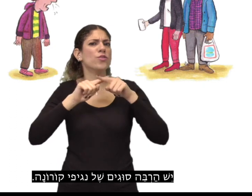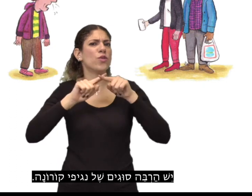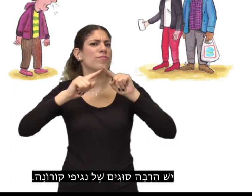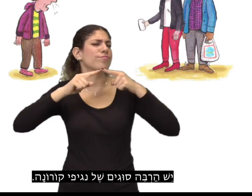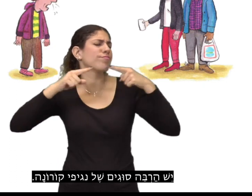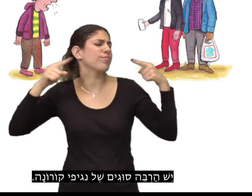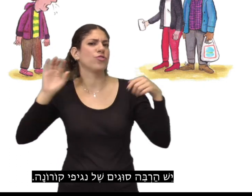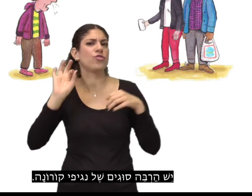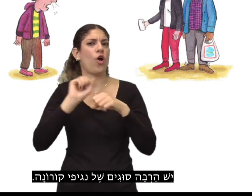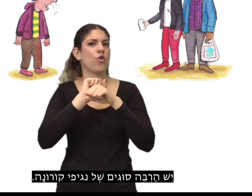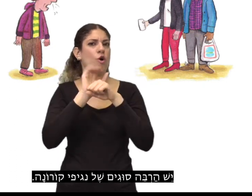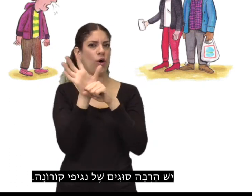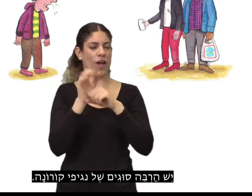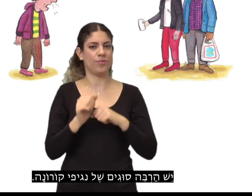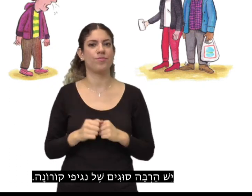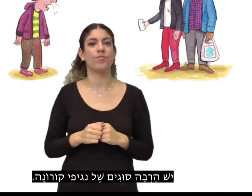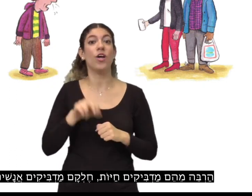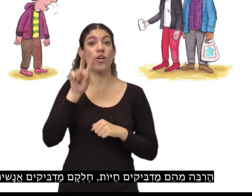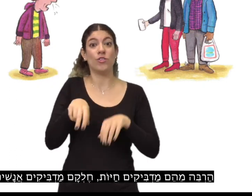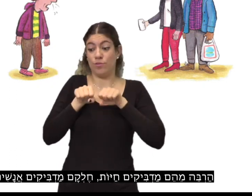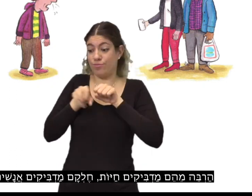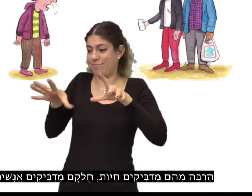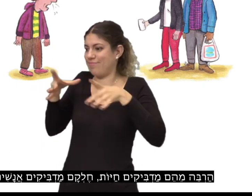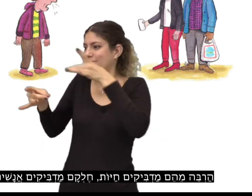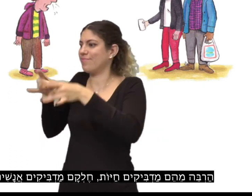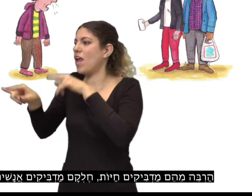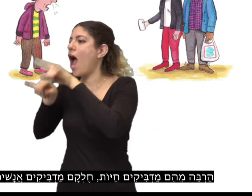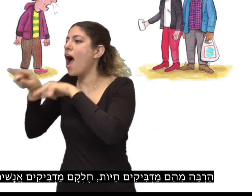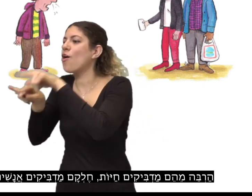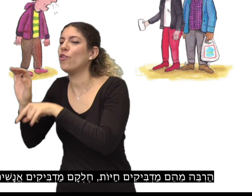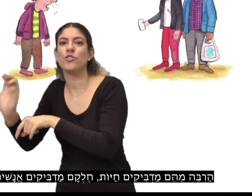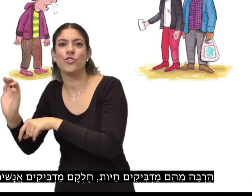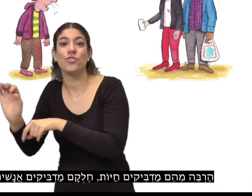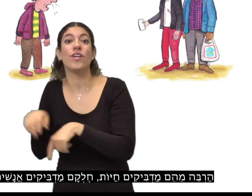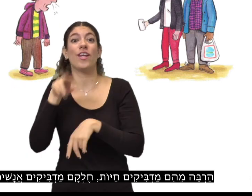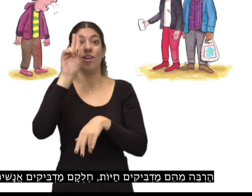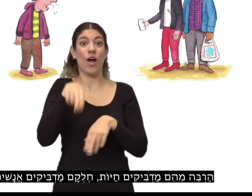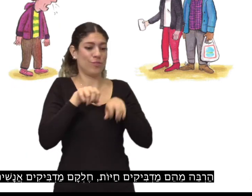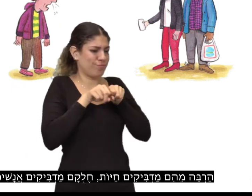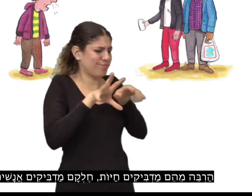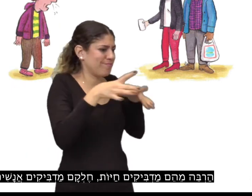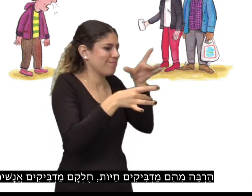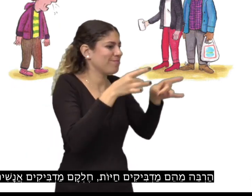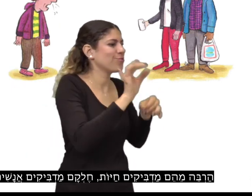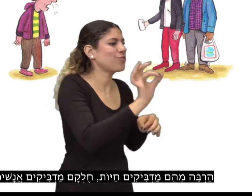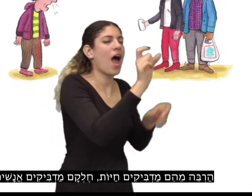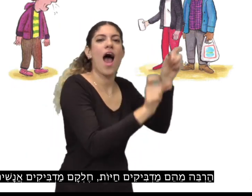יש הרבה סוגים של נגיפי קורונה. הרבה מהם מדביקים חיות, חלקם